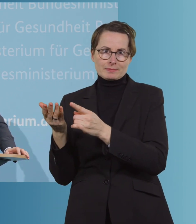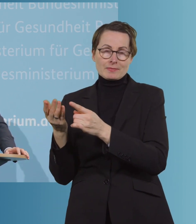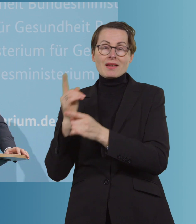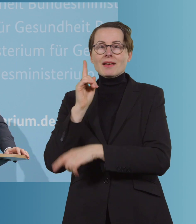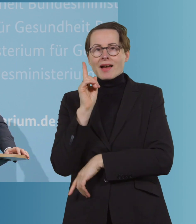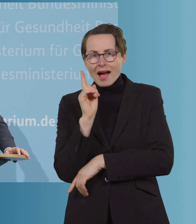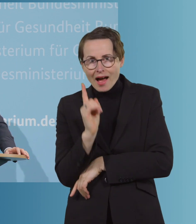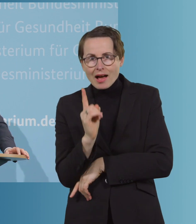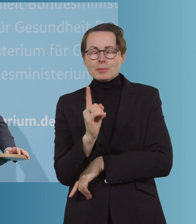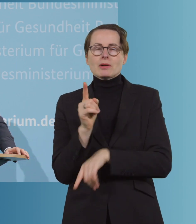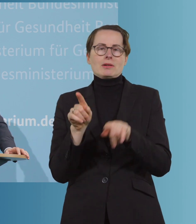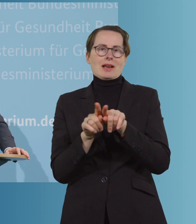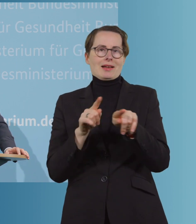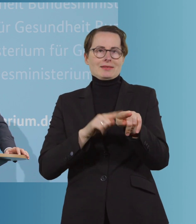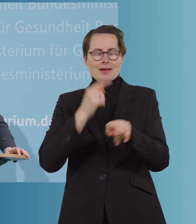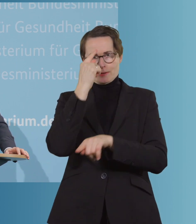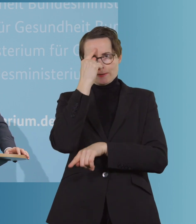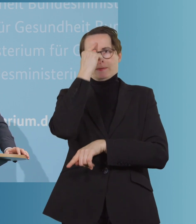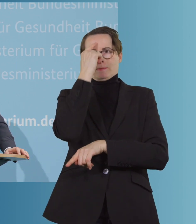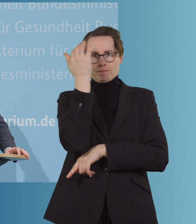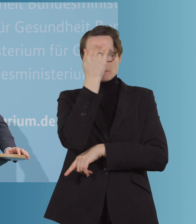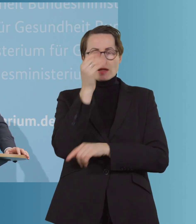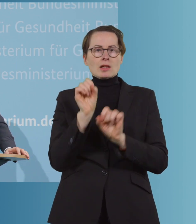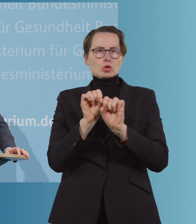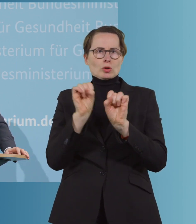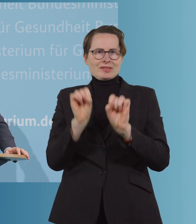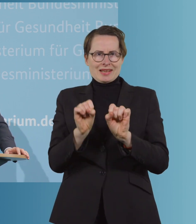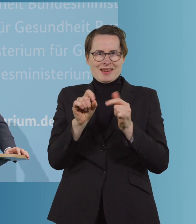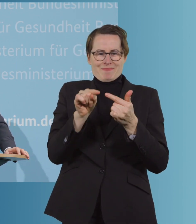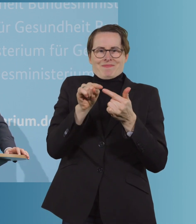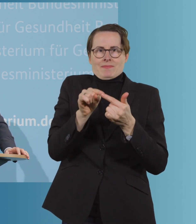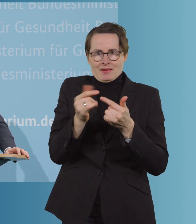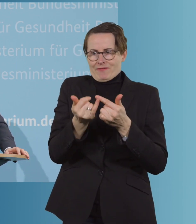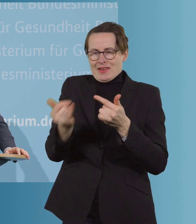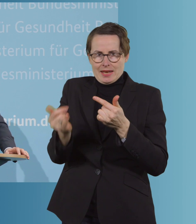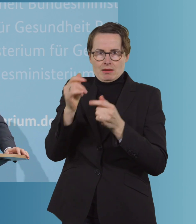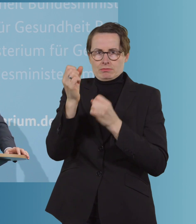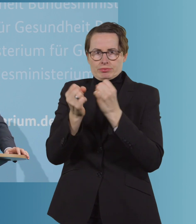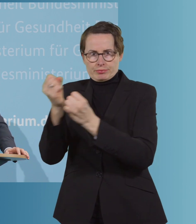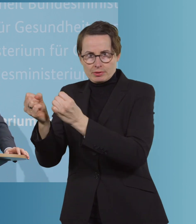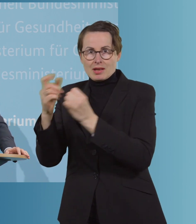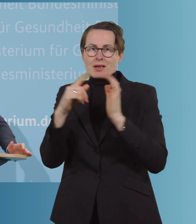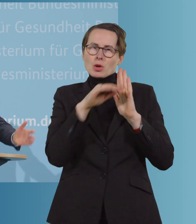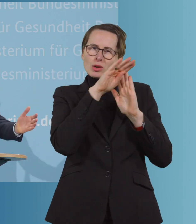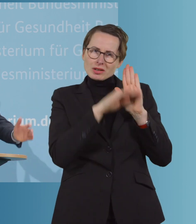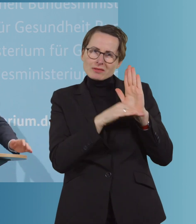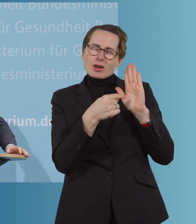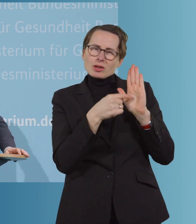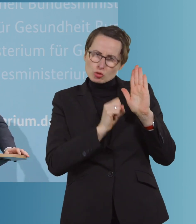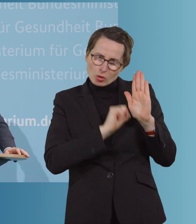viel Sinn, auch dort eine Systematik zu haben, die auch dem Gedanken der Impfverordnung Rechnung trägt. Also das, was ja an vielen Stellen